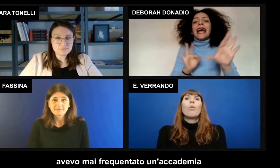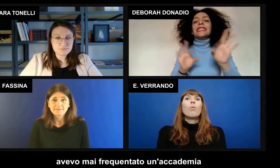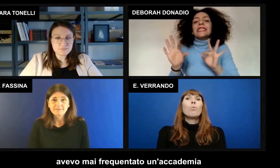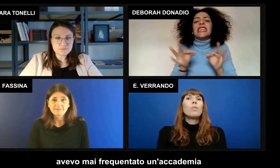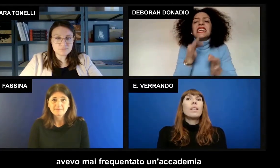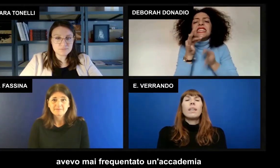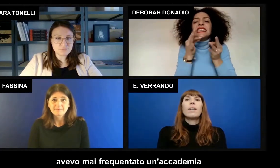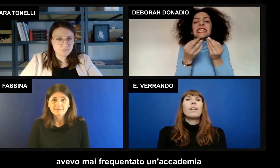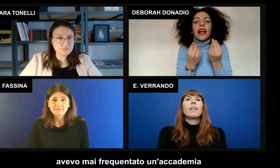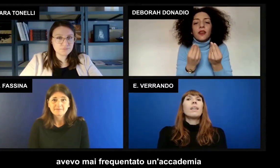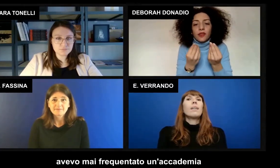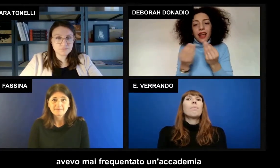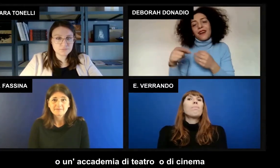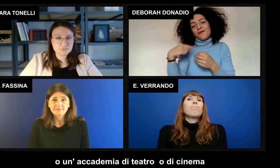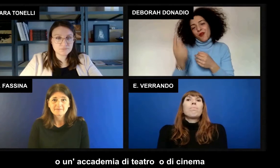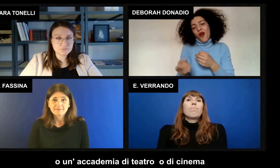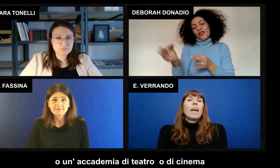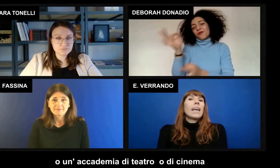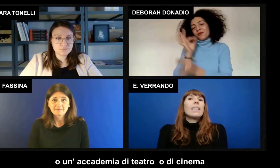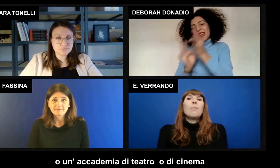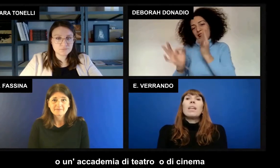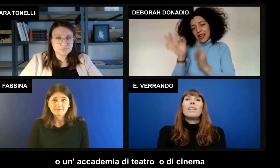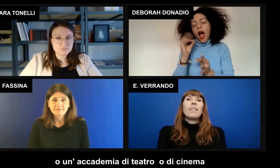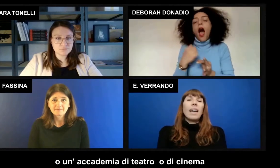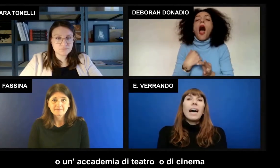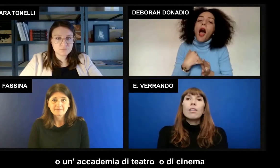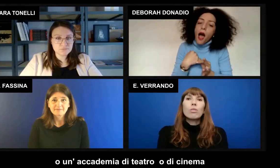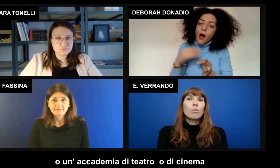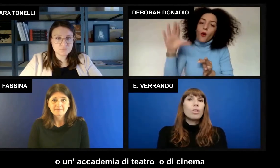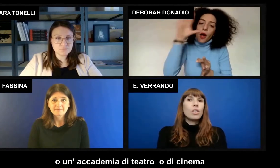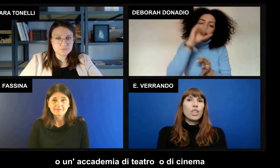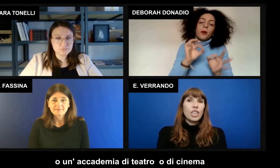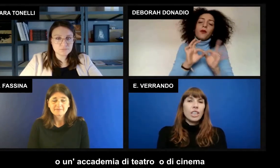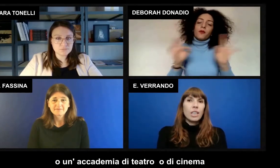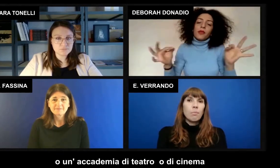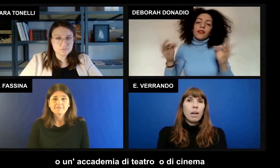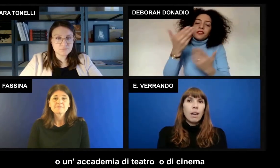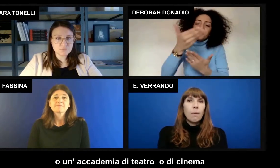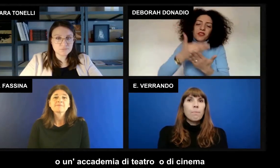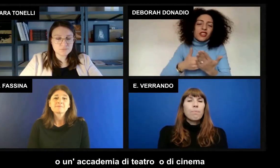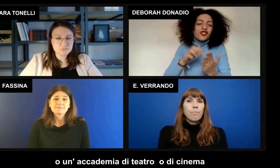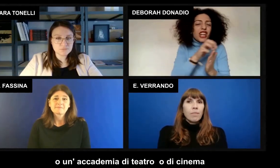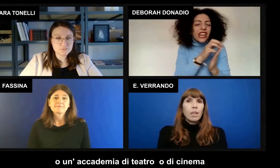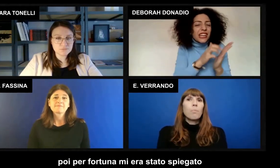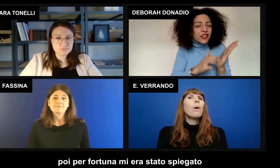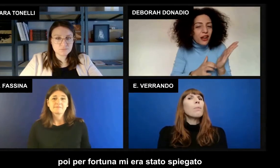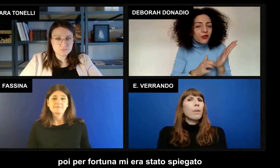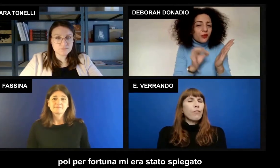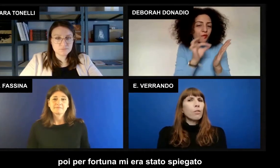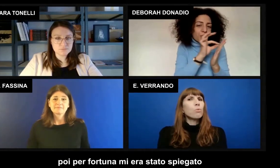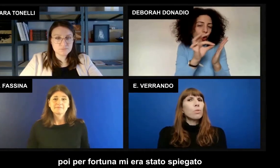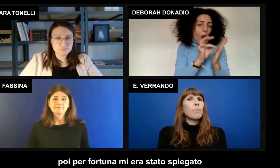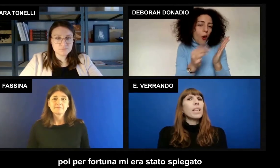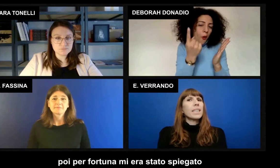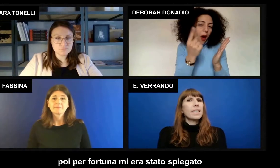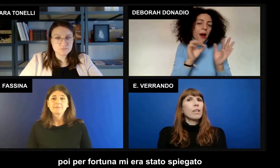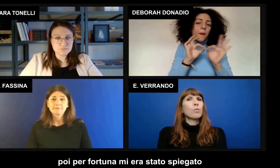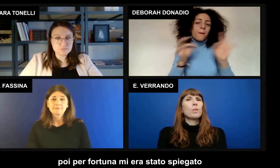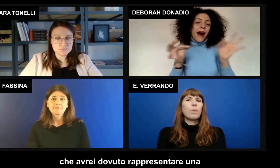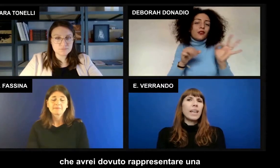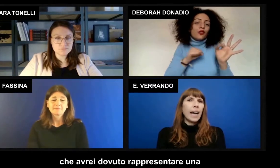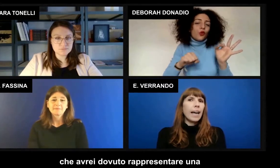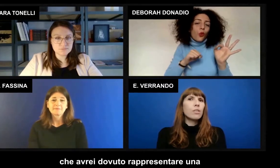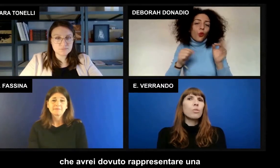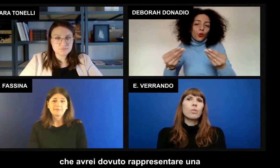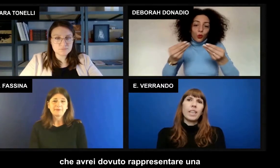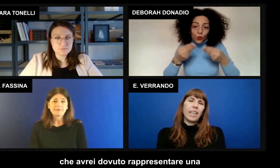o un'accademia di teatro o di cinema. Poi per fortuna mi era stato